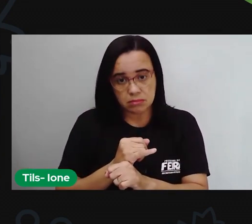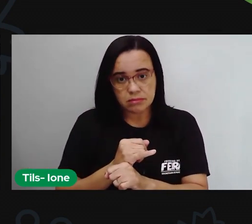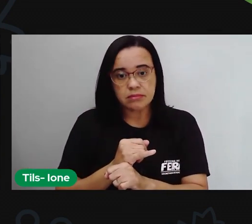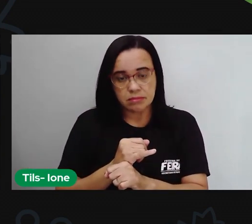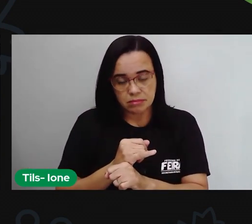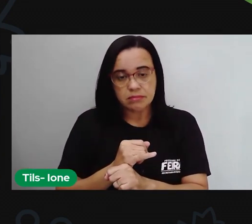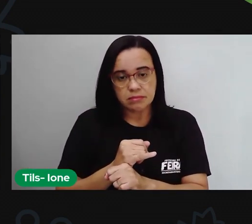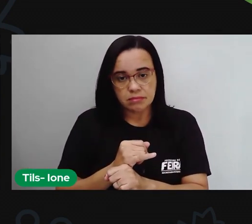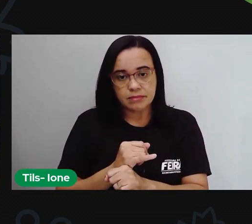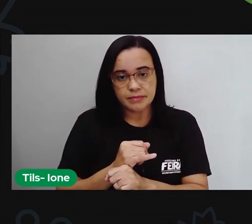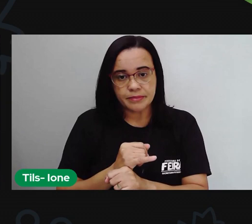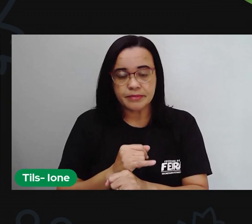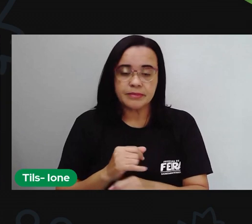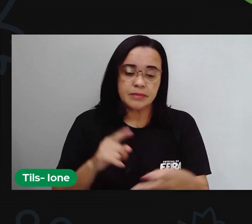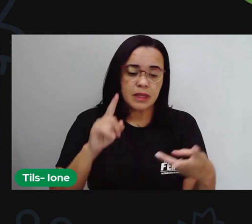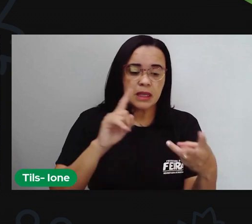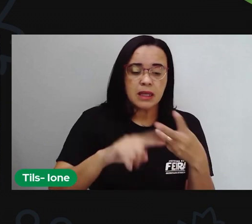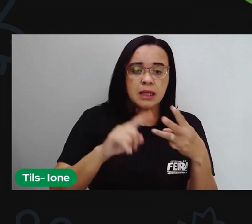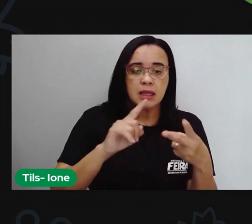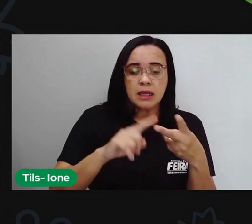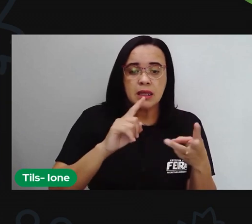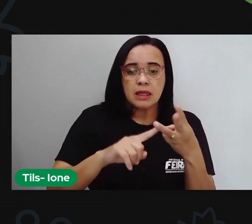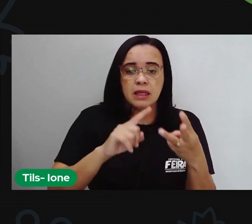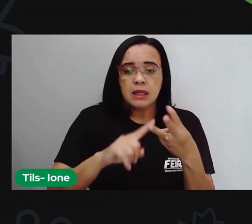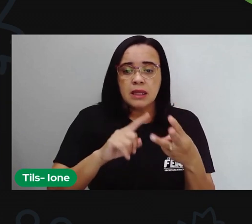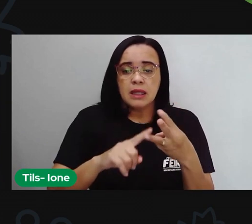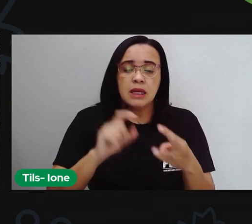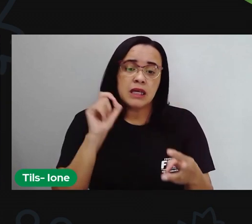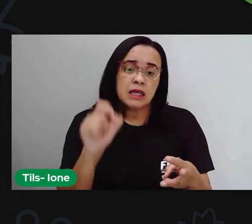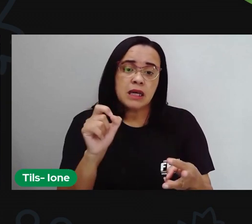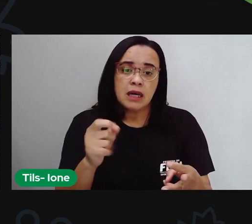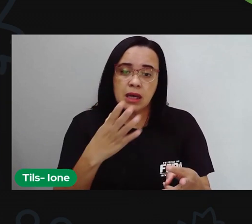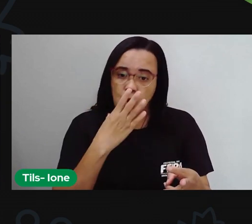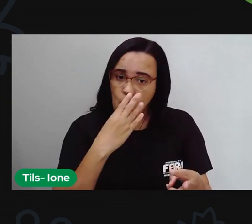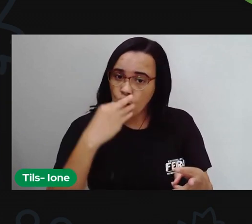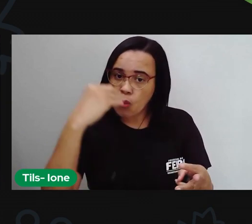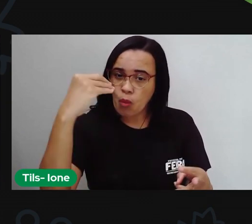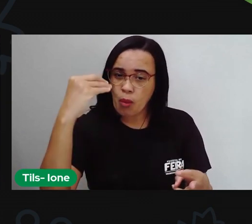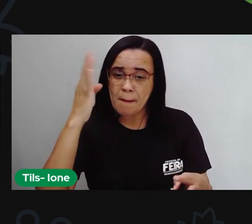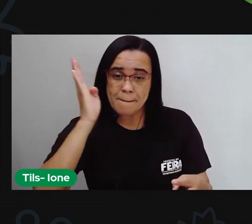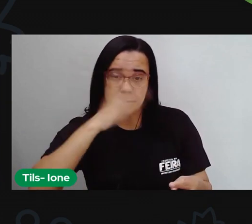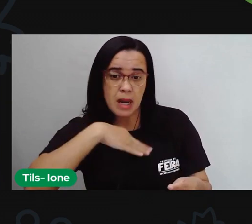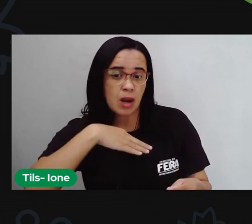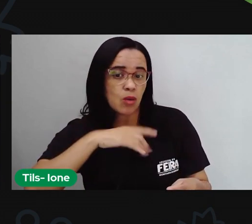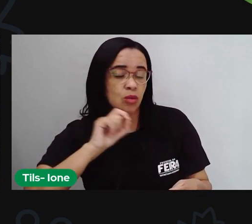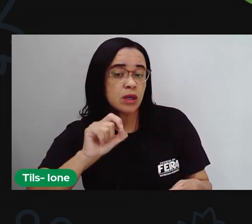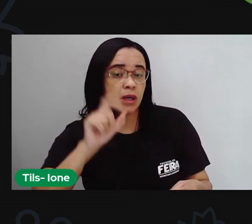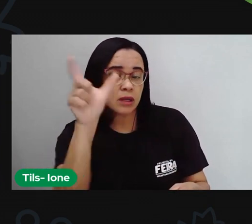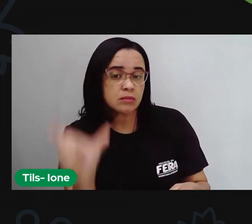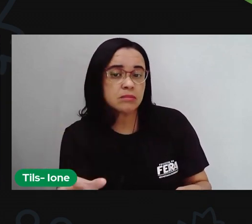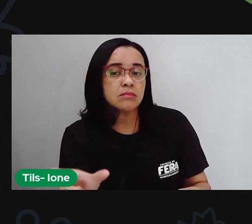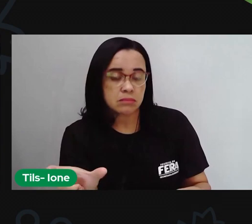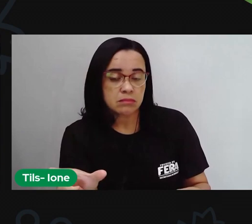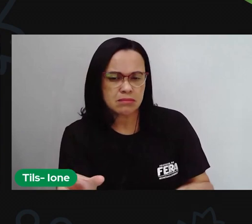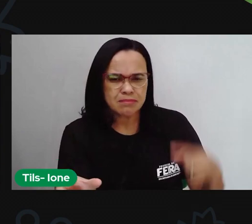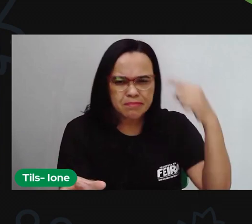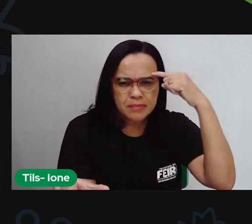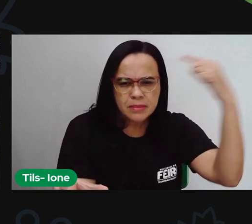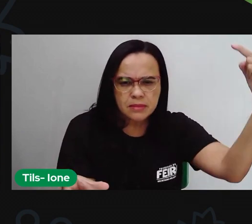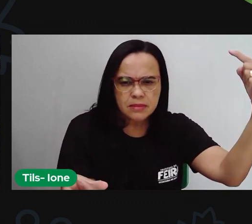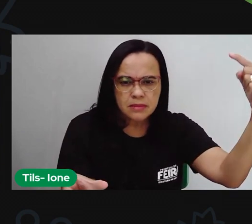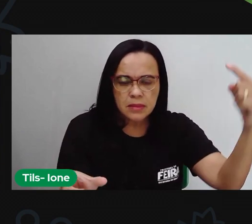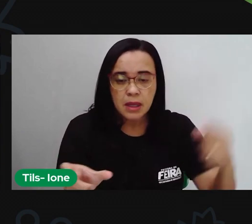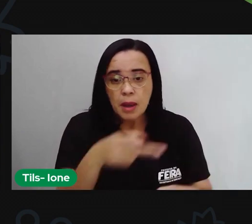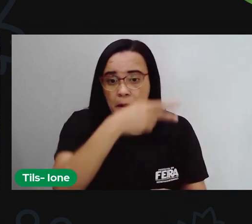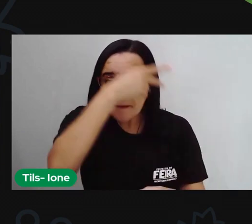anteriores e o lobo mal quem seria esse lobo mal o lobo mal nos faz pensar aí que é são